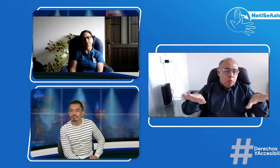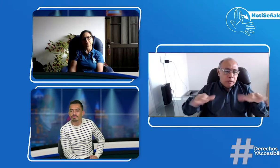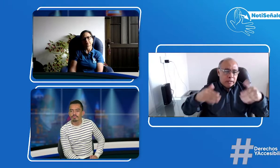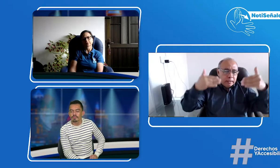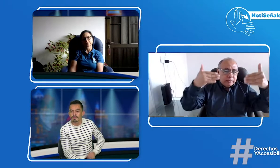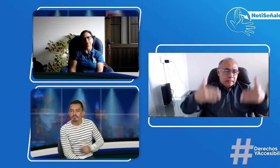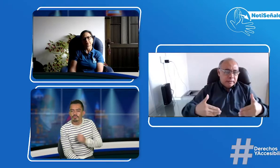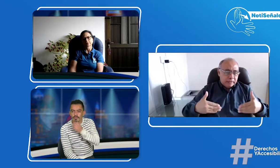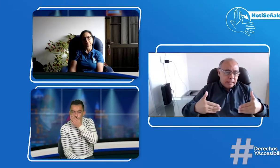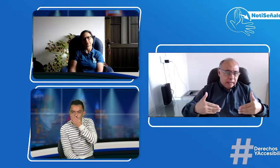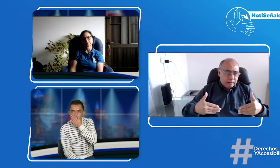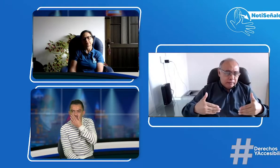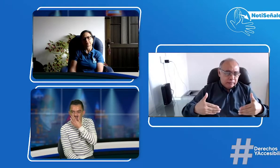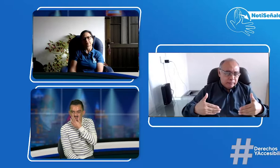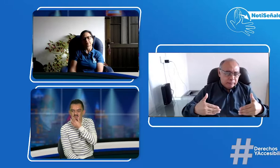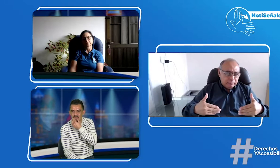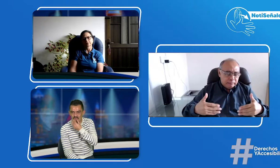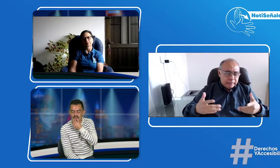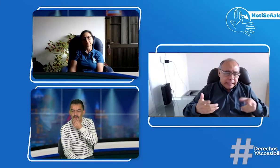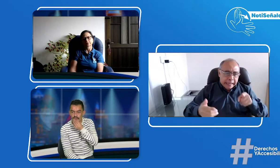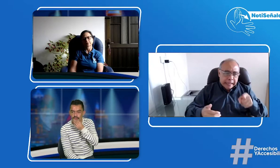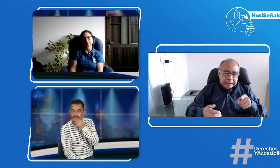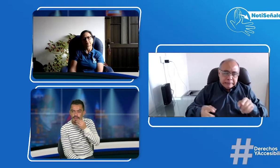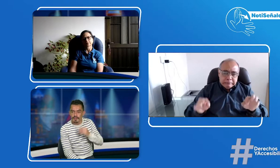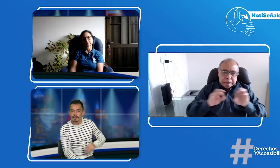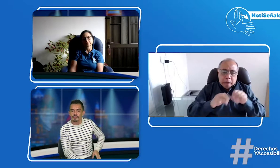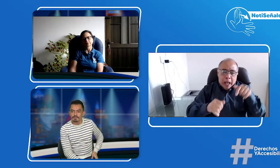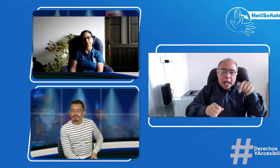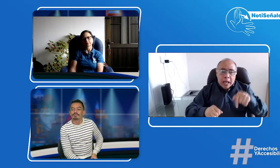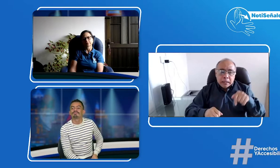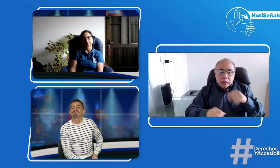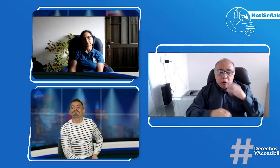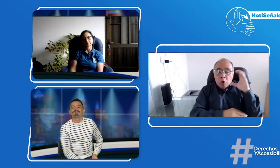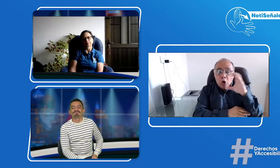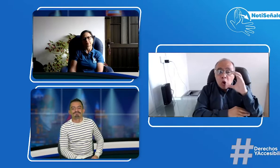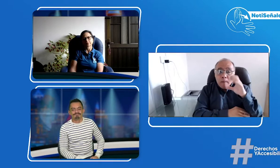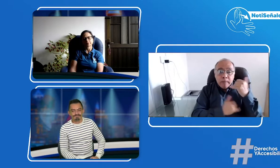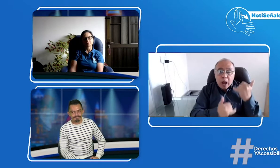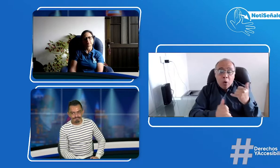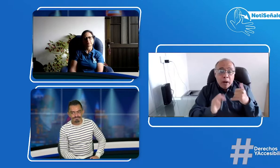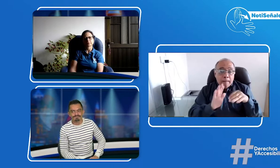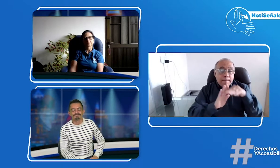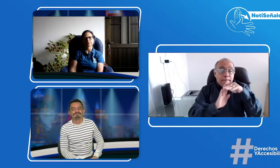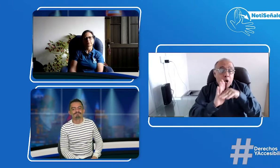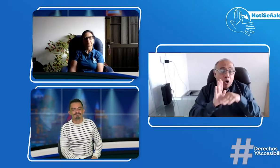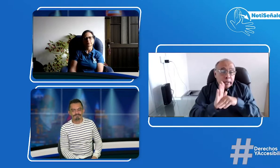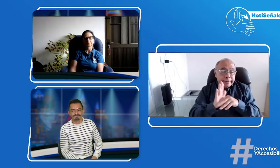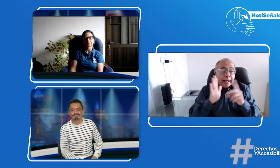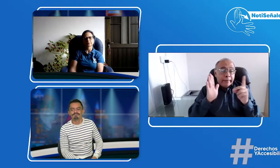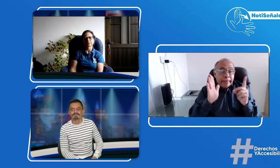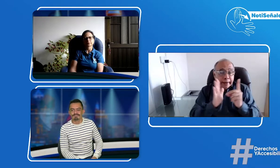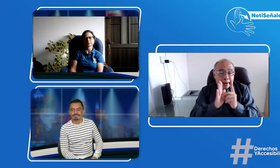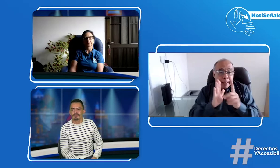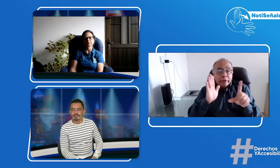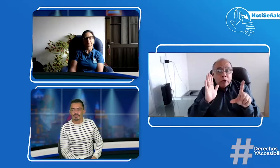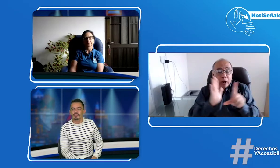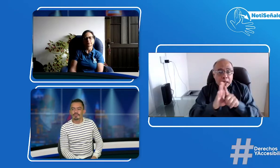En Colombia no existe una política pública de discapacidad. En este momento en